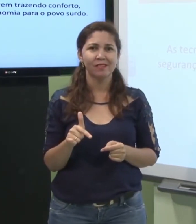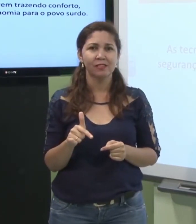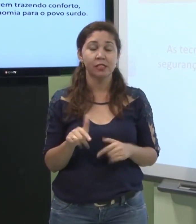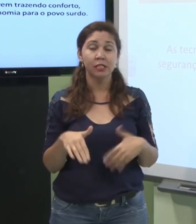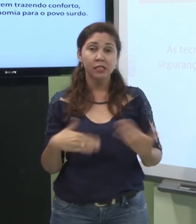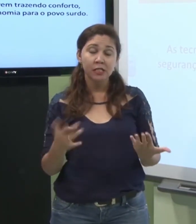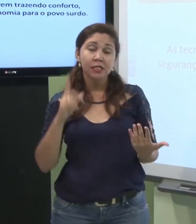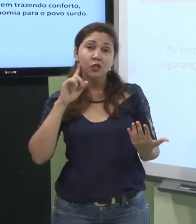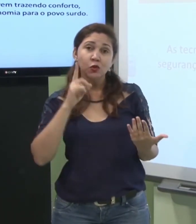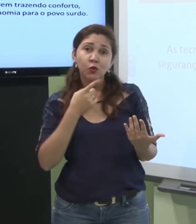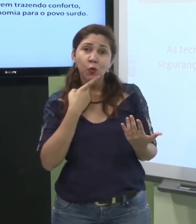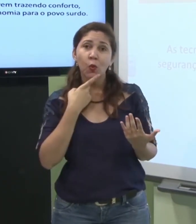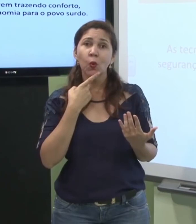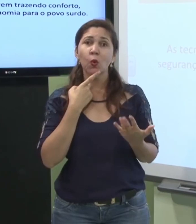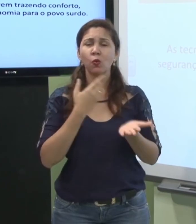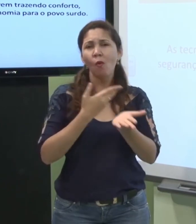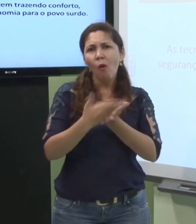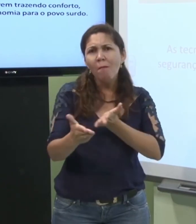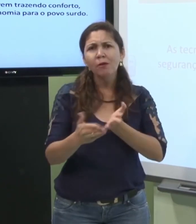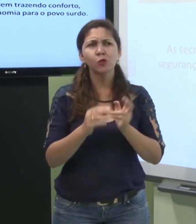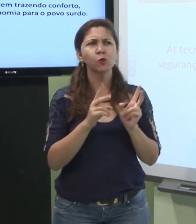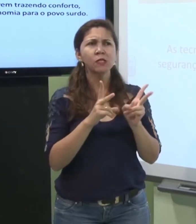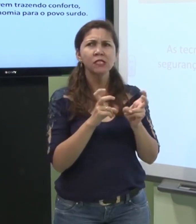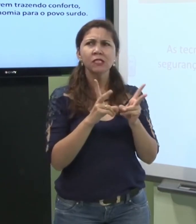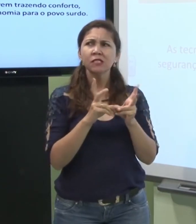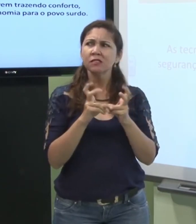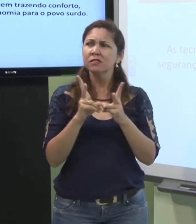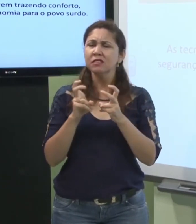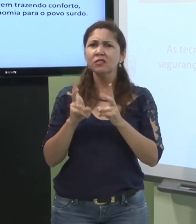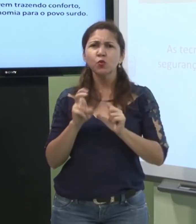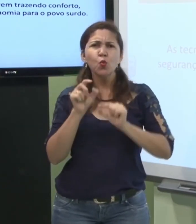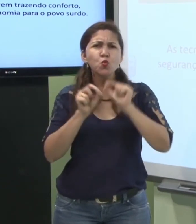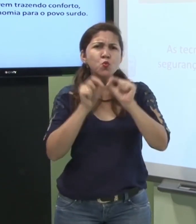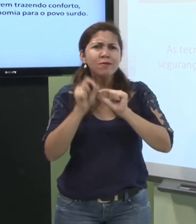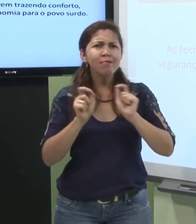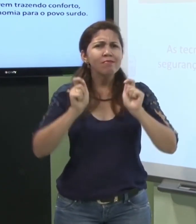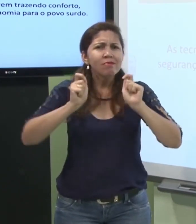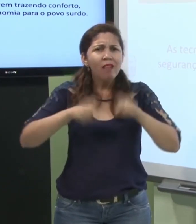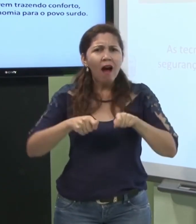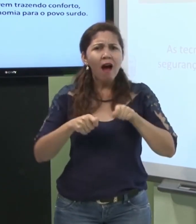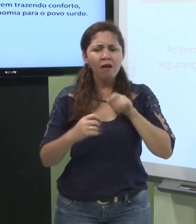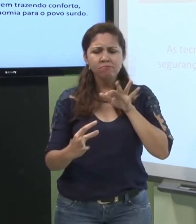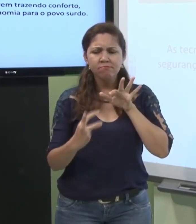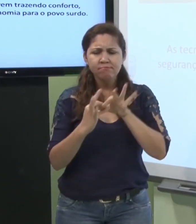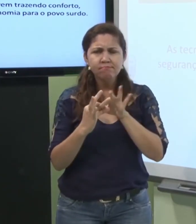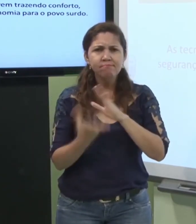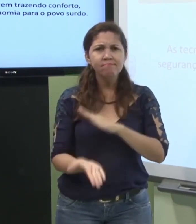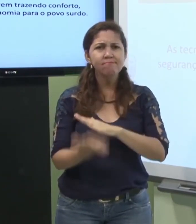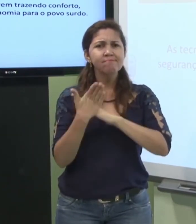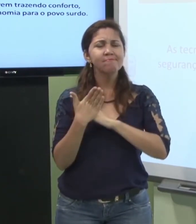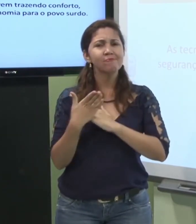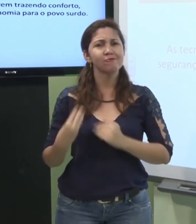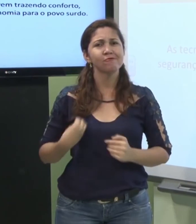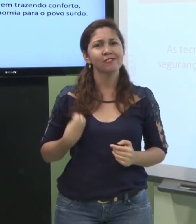Então, o surdo começou a perceber que a tecnologia era um importante auxílio no cotidiano.